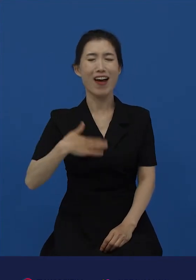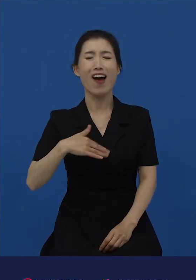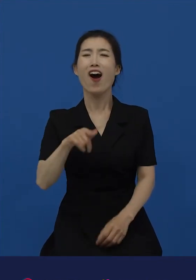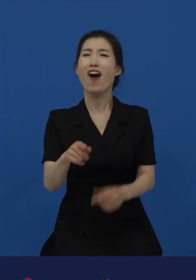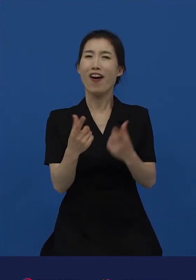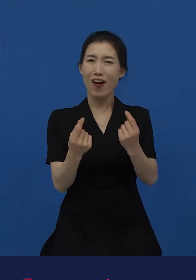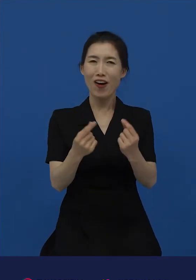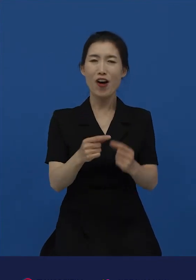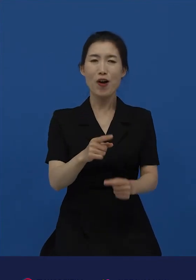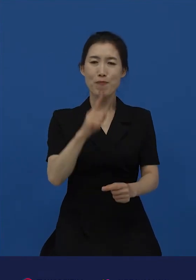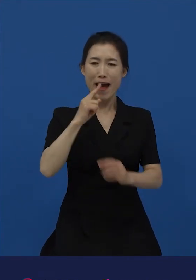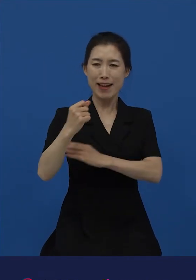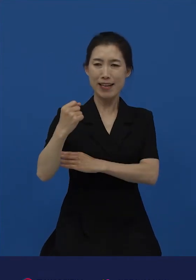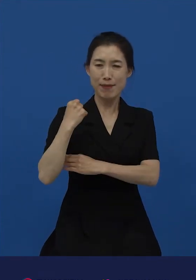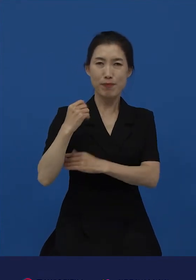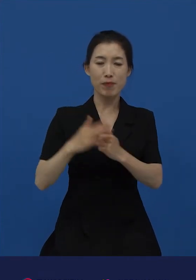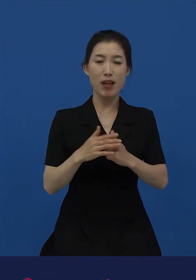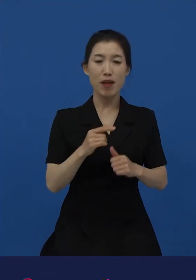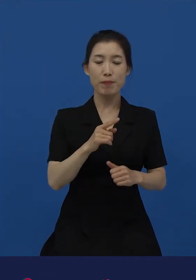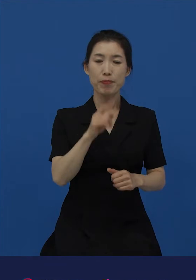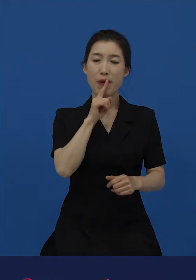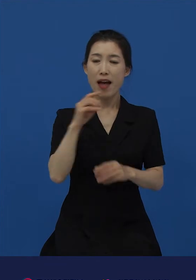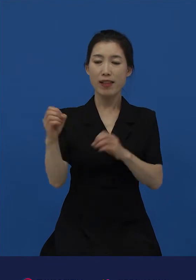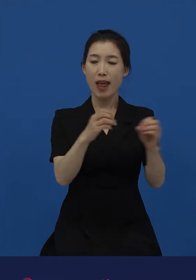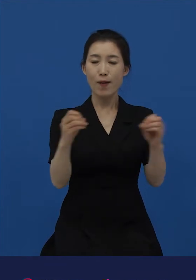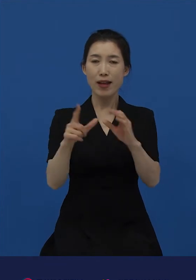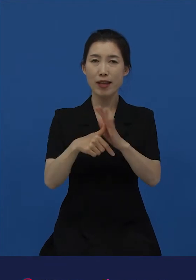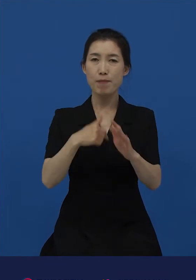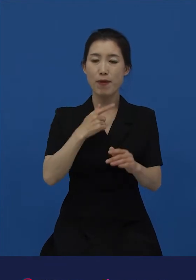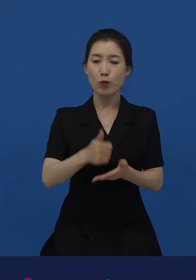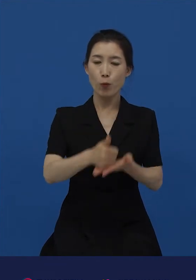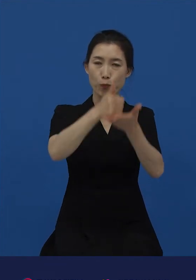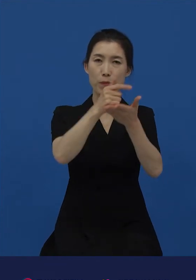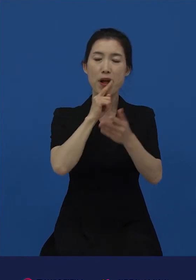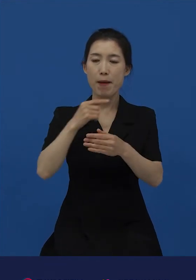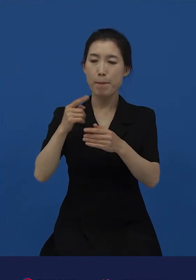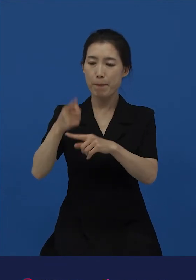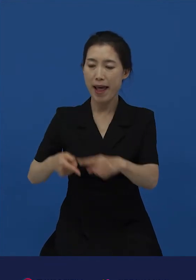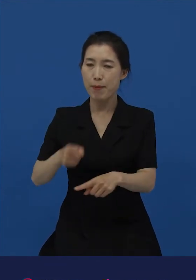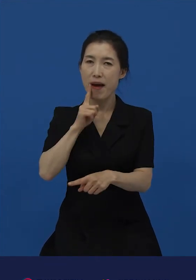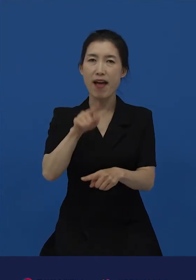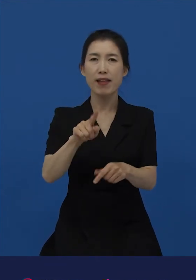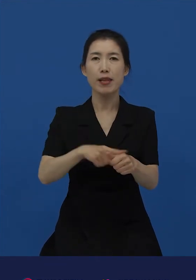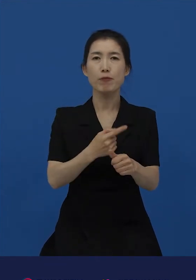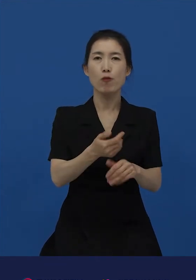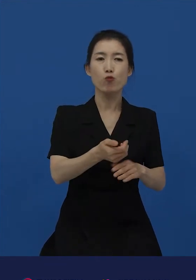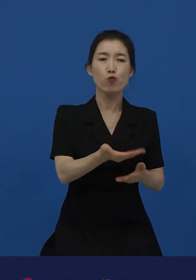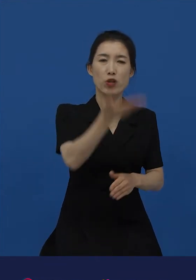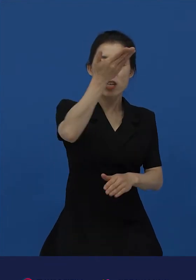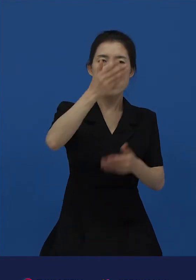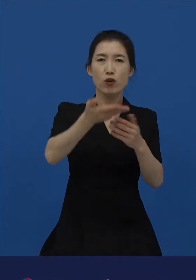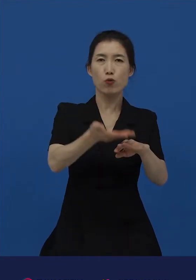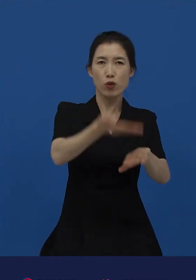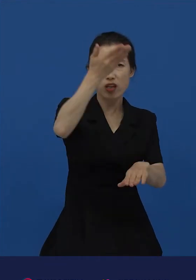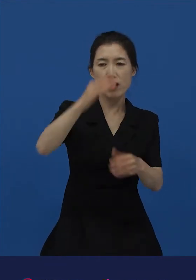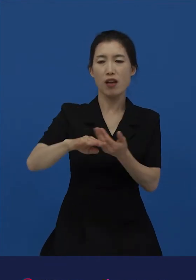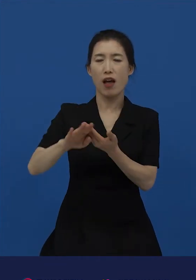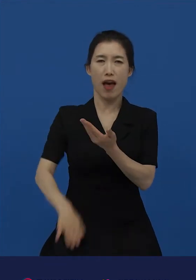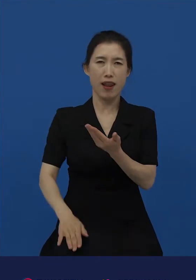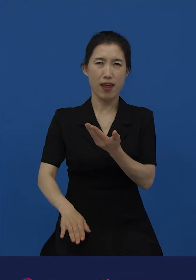말의 위계로 관계의 위계가 만들어지는 바람에 반말을 하고 존댓말을 듣는 사람은